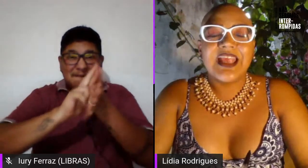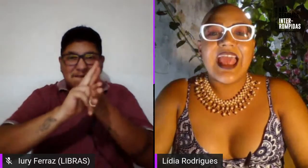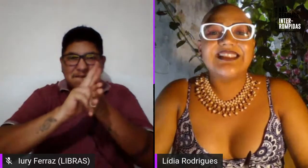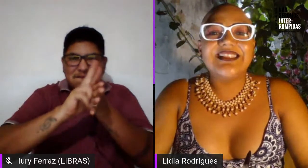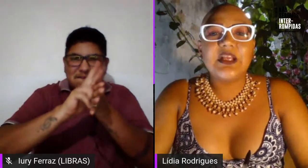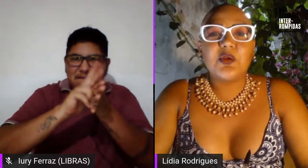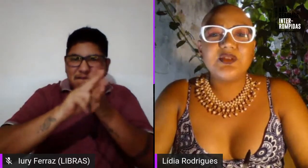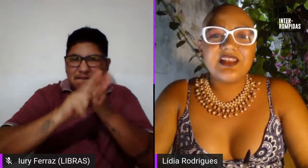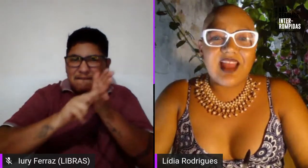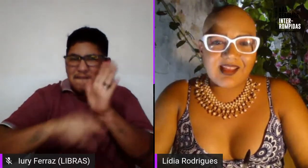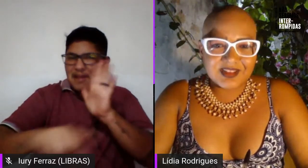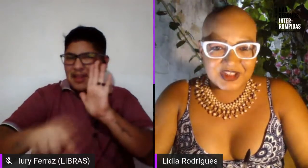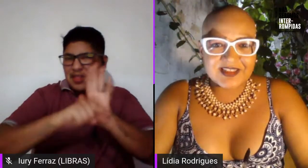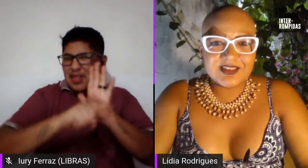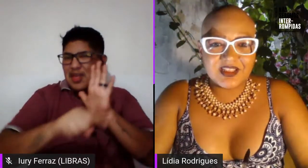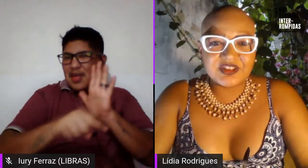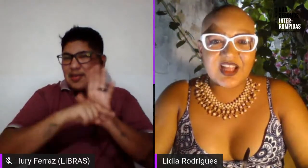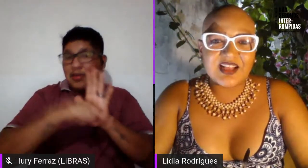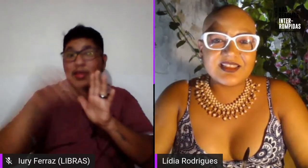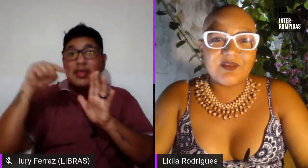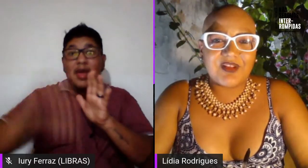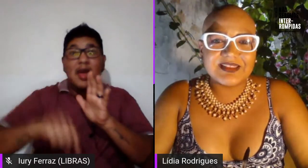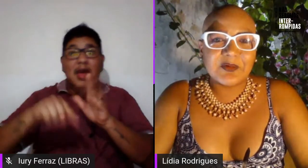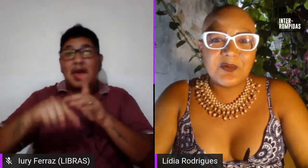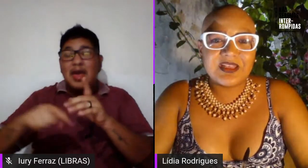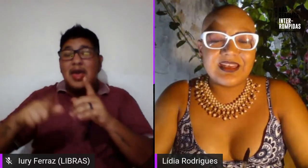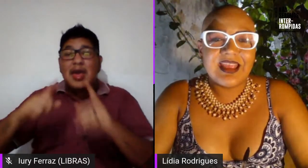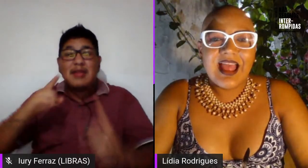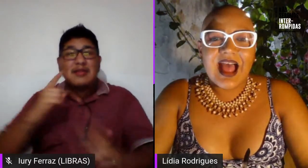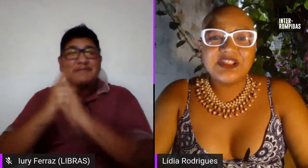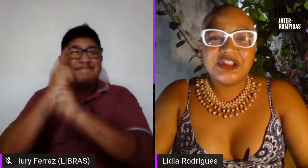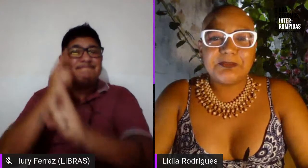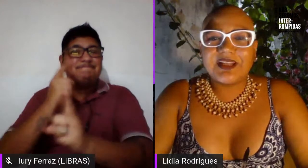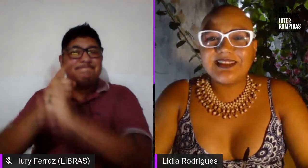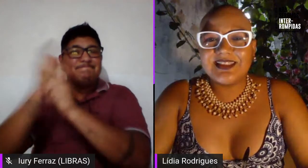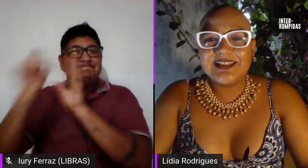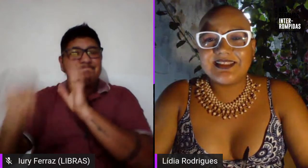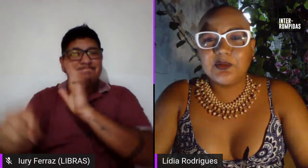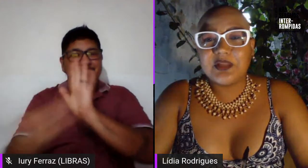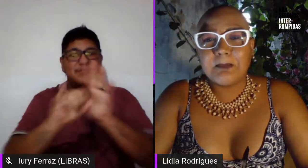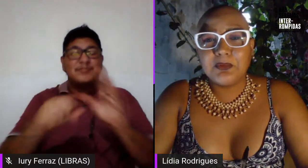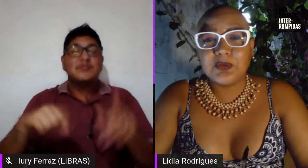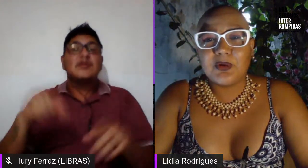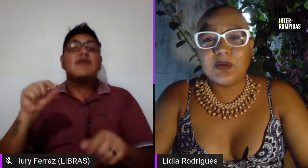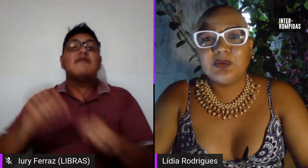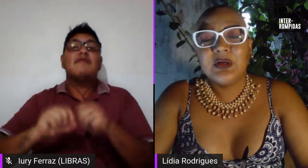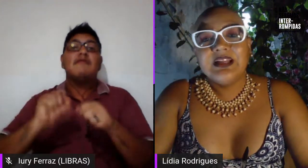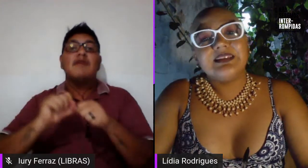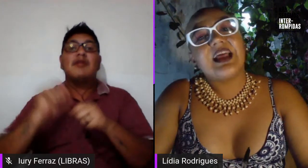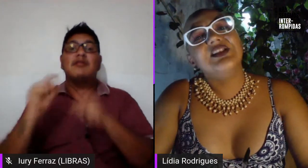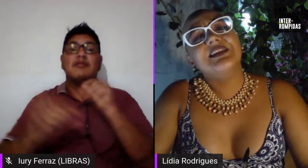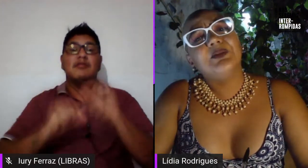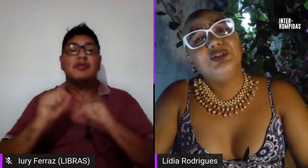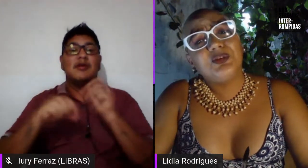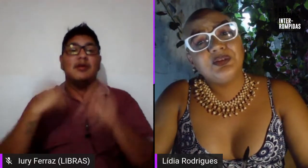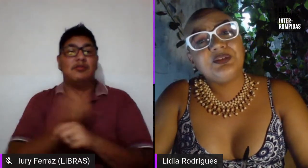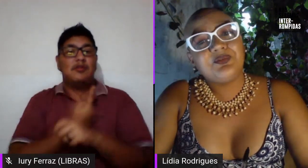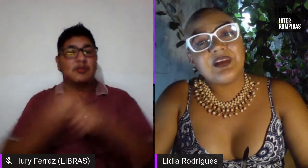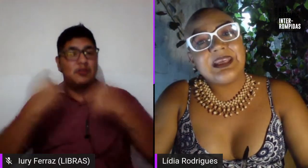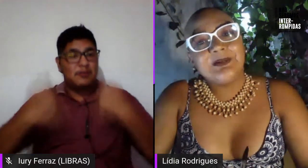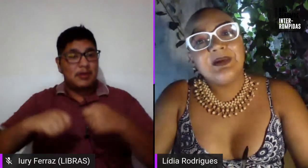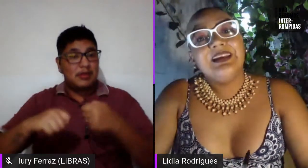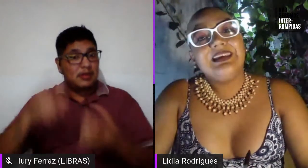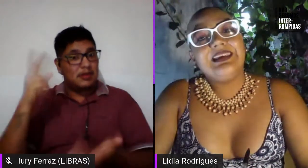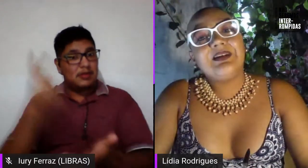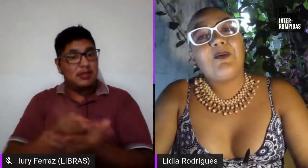movimentos, essas encruzilhadas das identidades que fazem com que a gente precise o tempo todo estar dizendo de